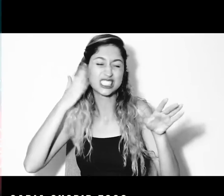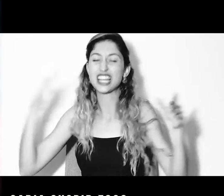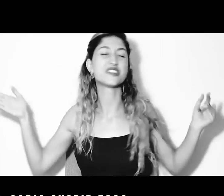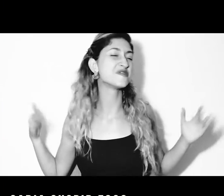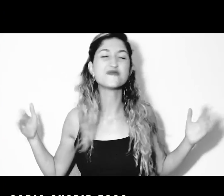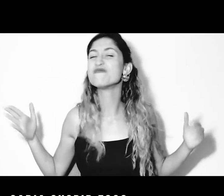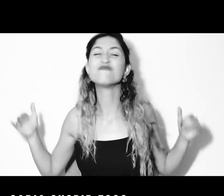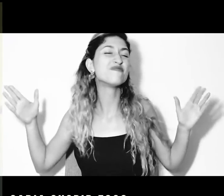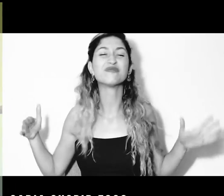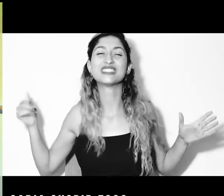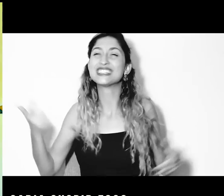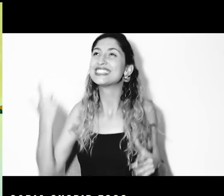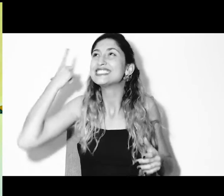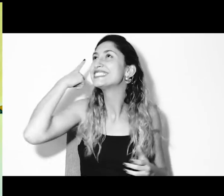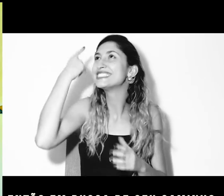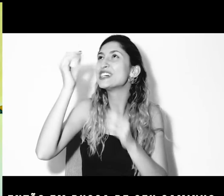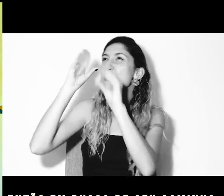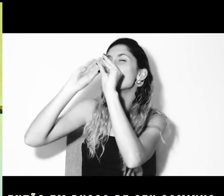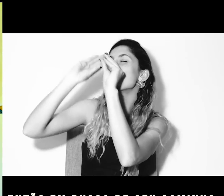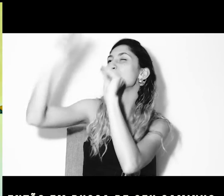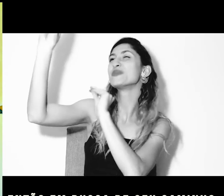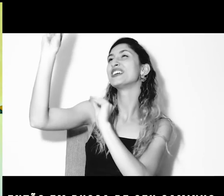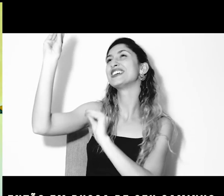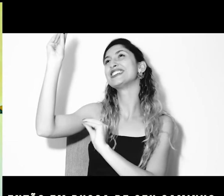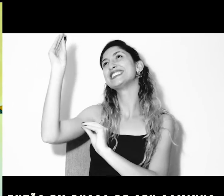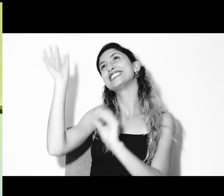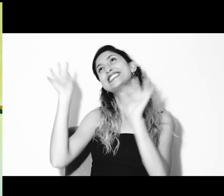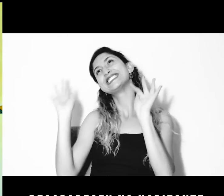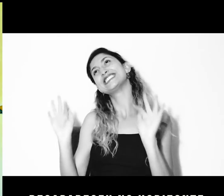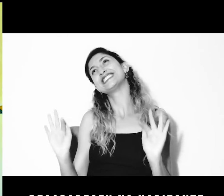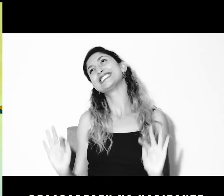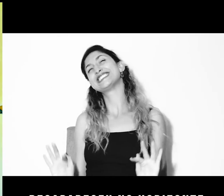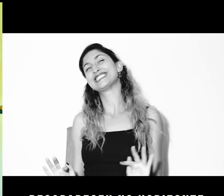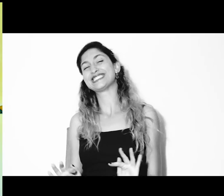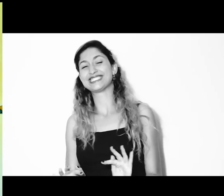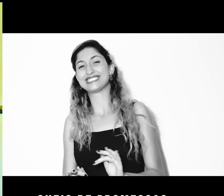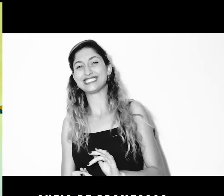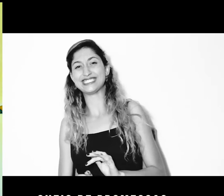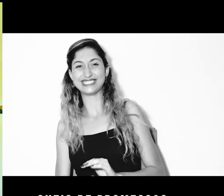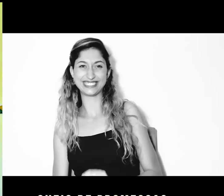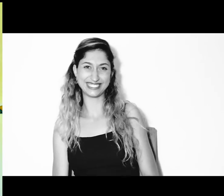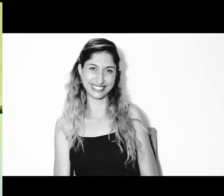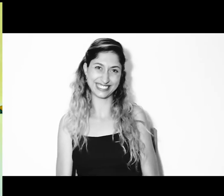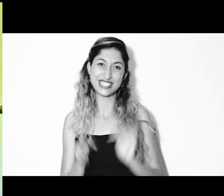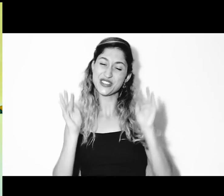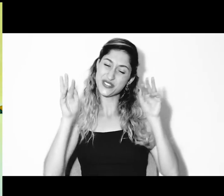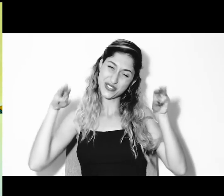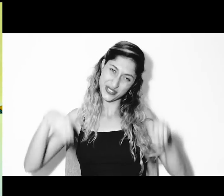Então, em busca de seu caminho, ele desapareceu no horizonte. Cheio de promessas.